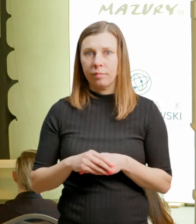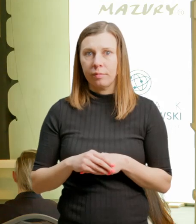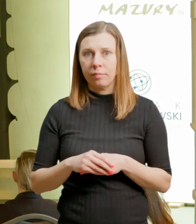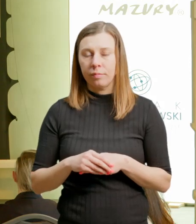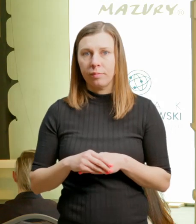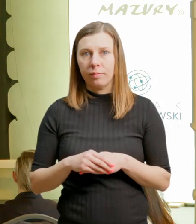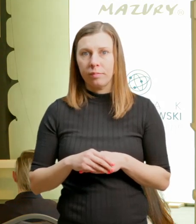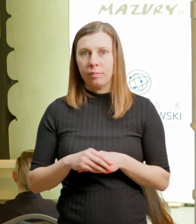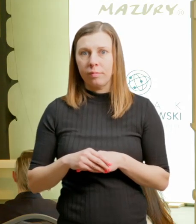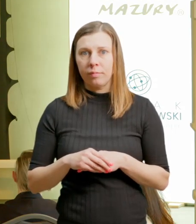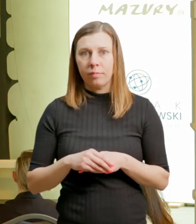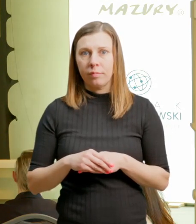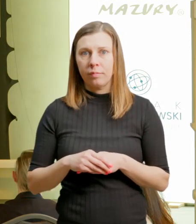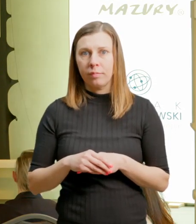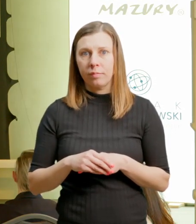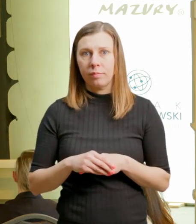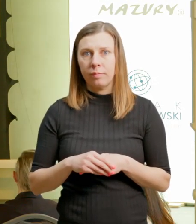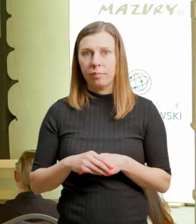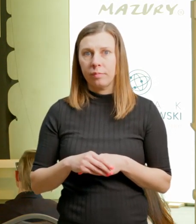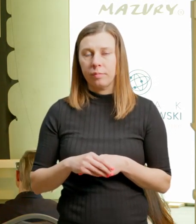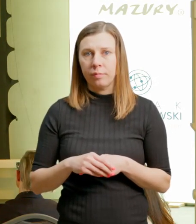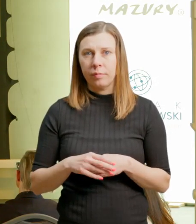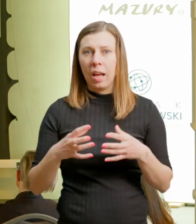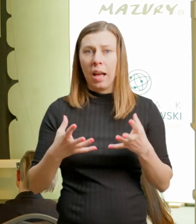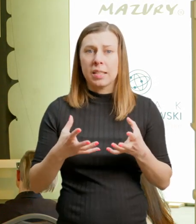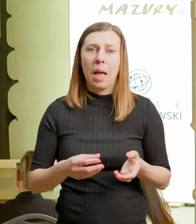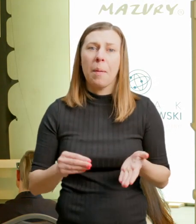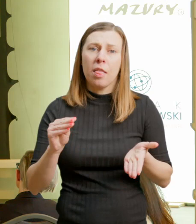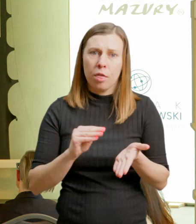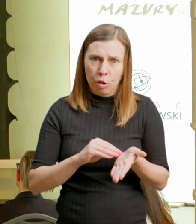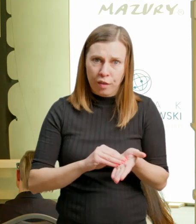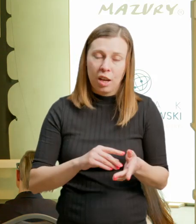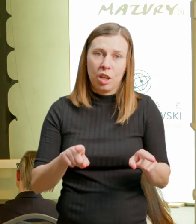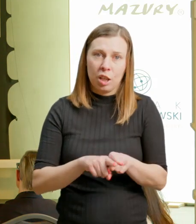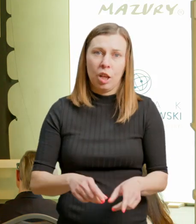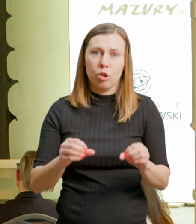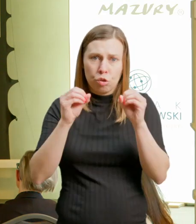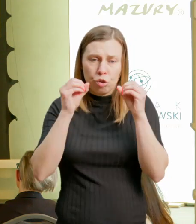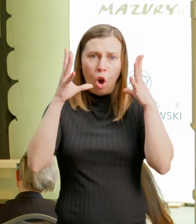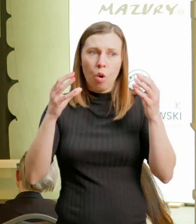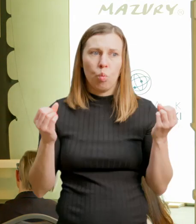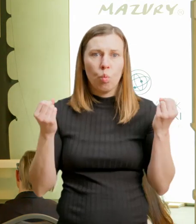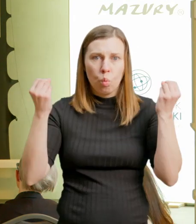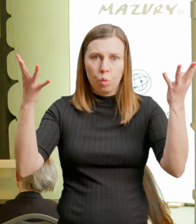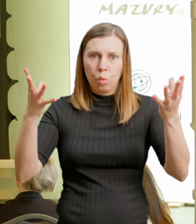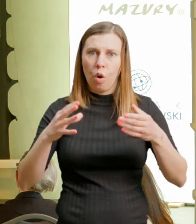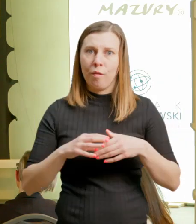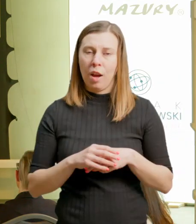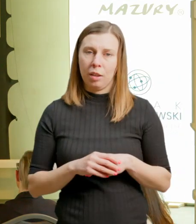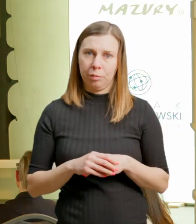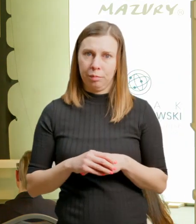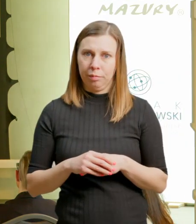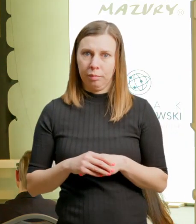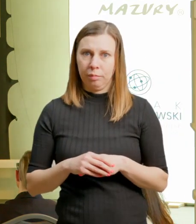jakichś predyspozycji, osiągnięcia jakichś umiejętności. Chcemy doświadczać szoku kulturowego. Wydaje się